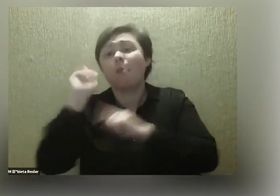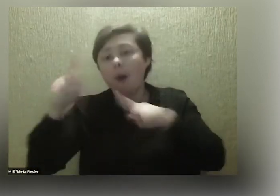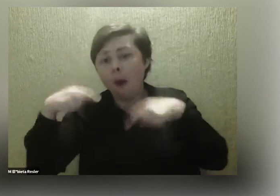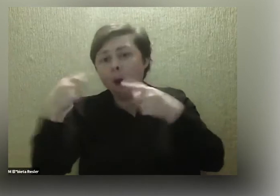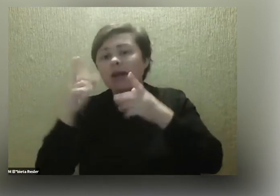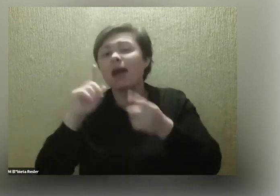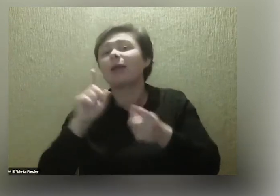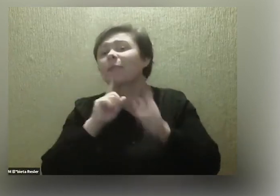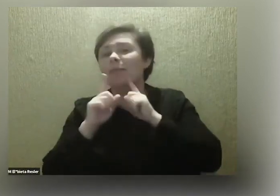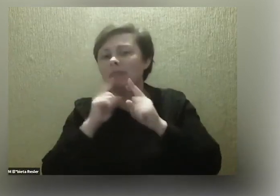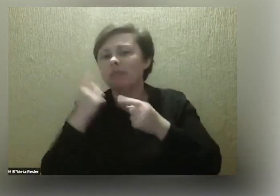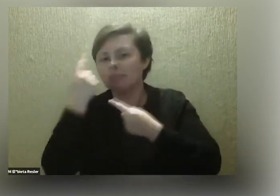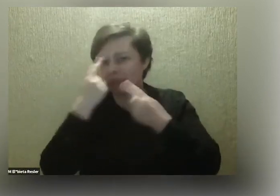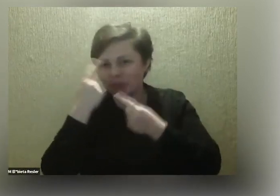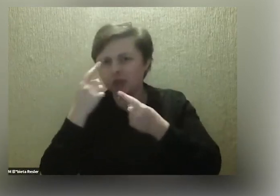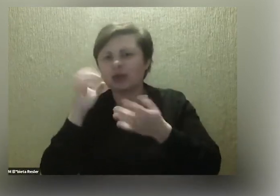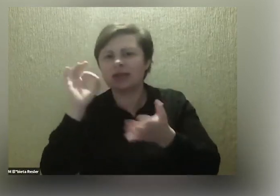rozmawiać, to na pewno będziemy już mieli coś...